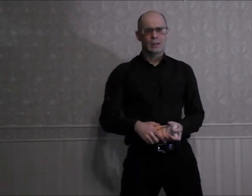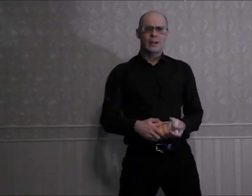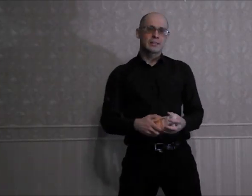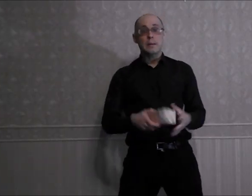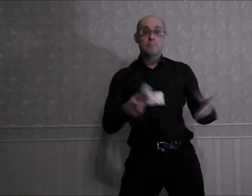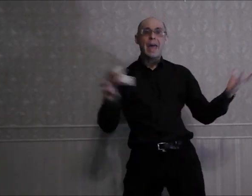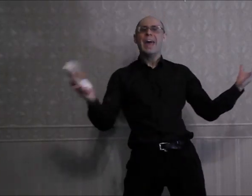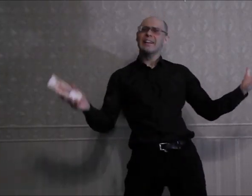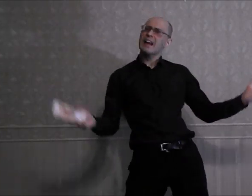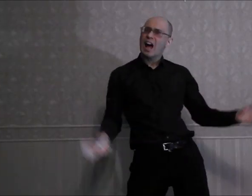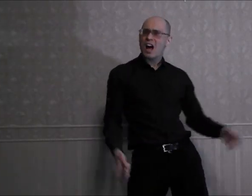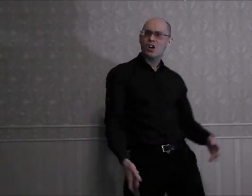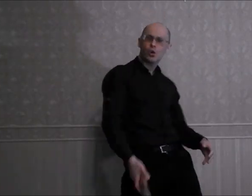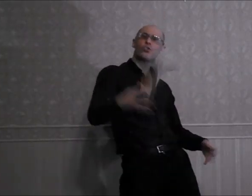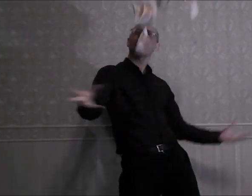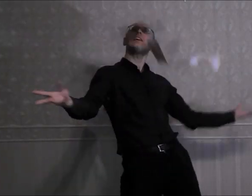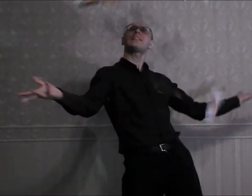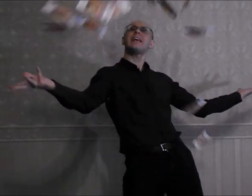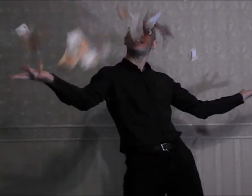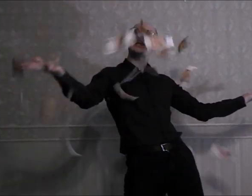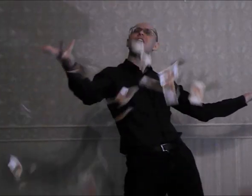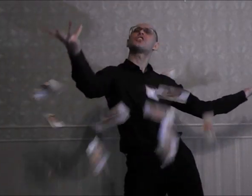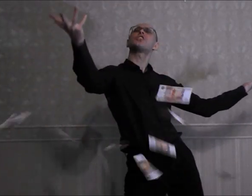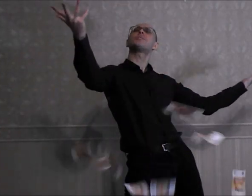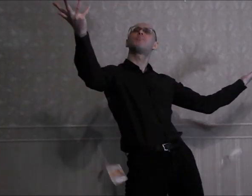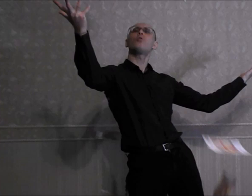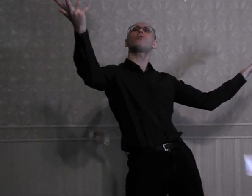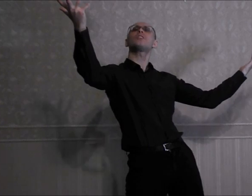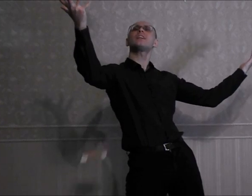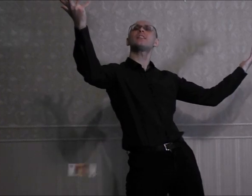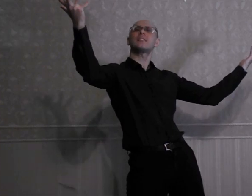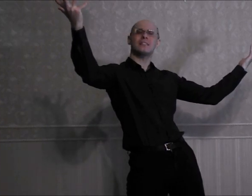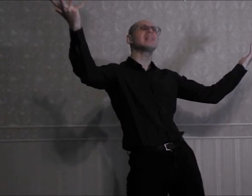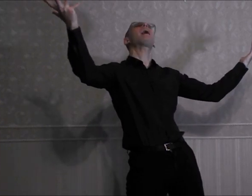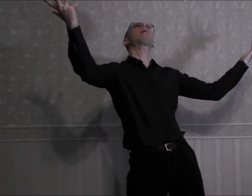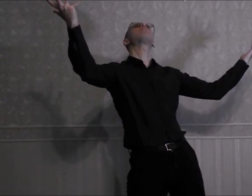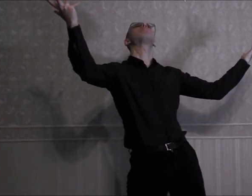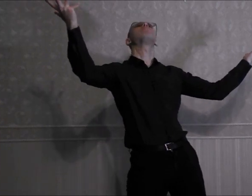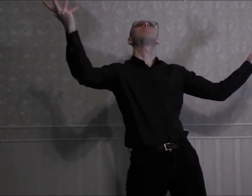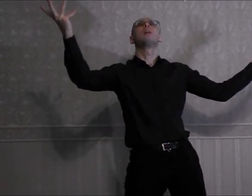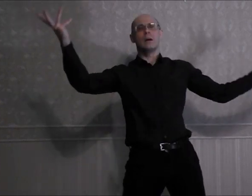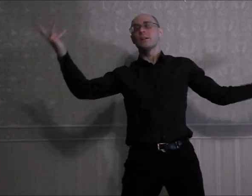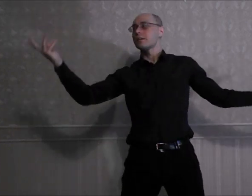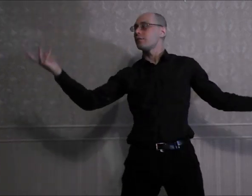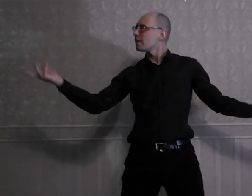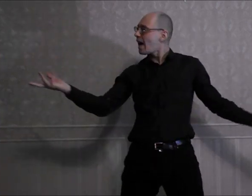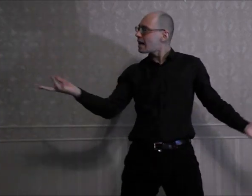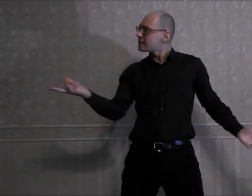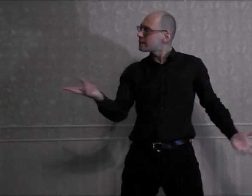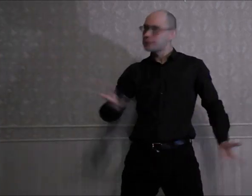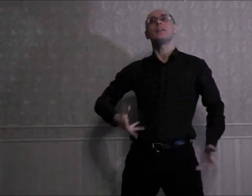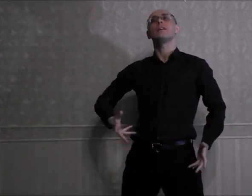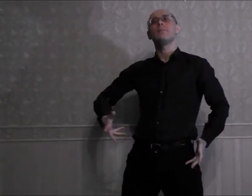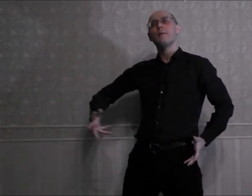Теперь охуительно жить будет нам, власти в